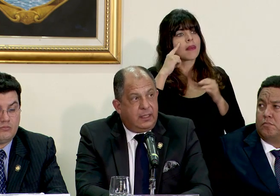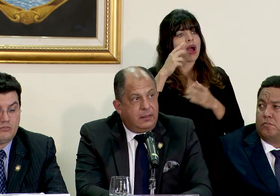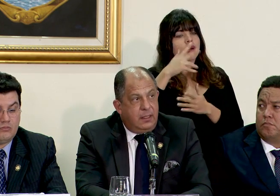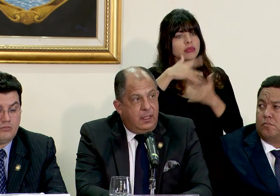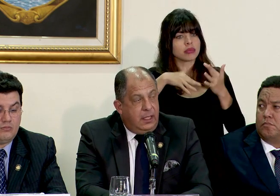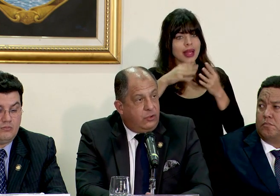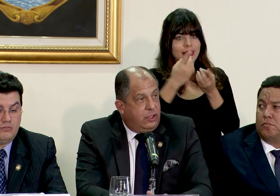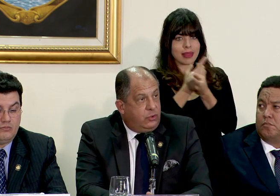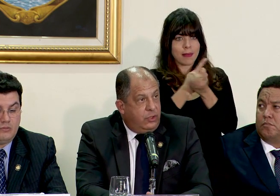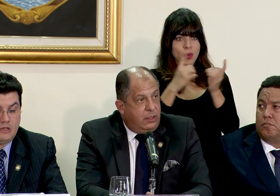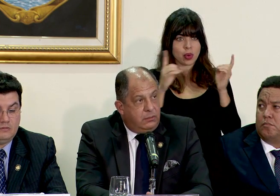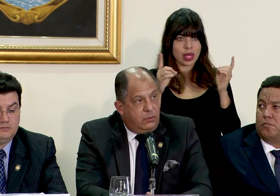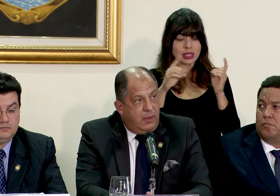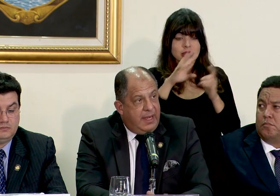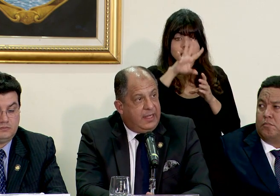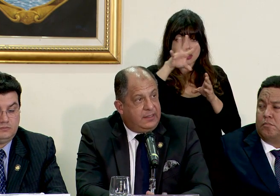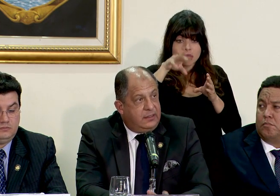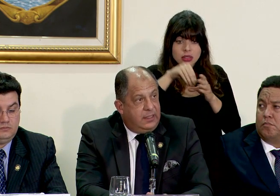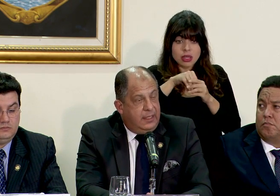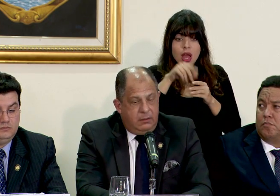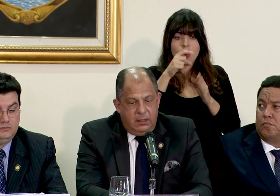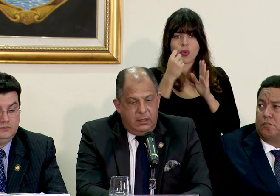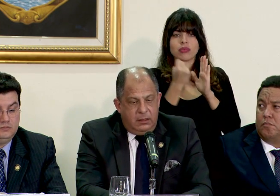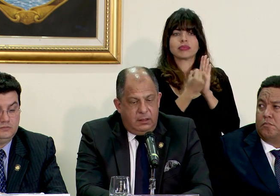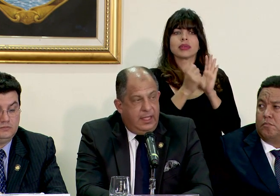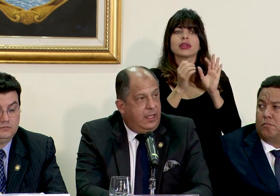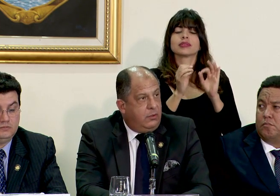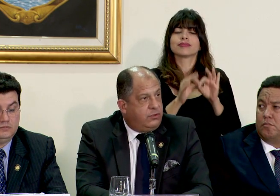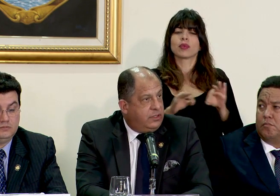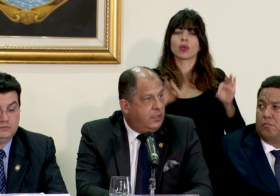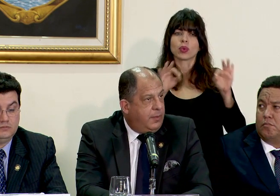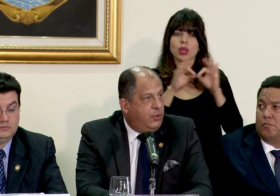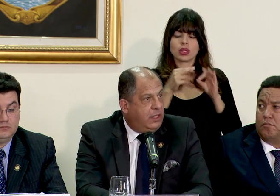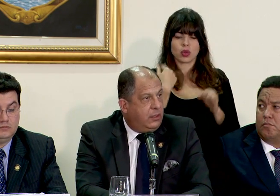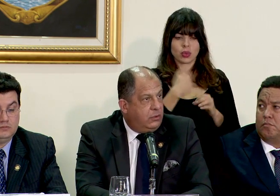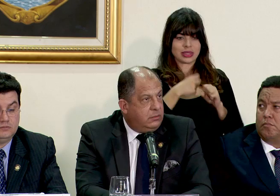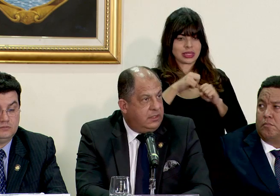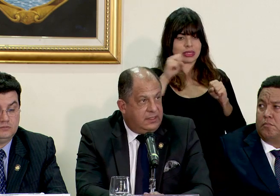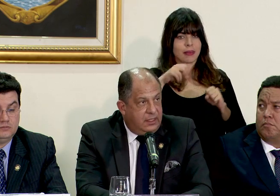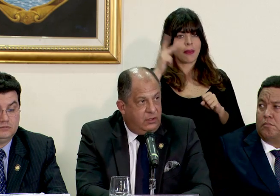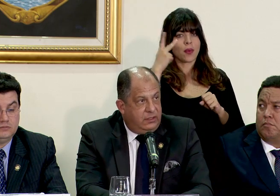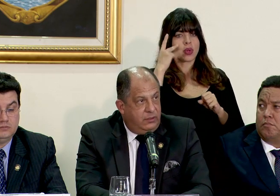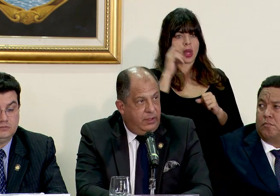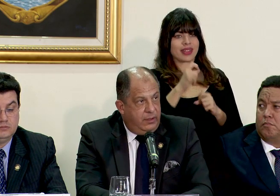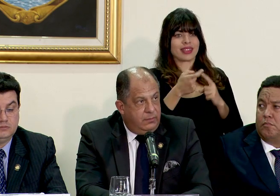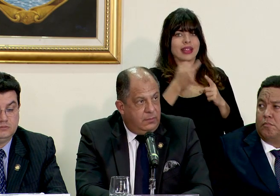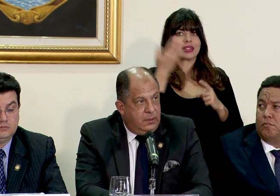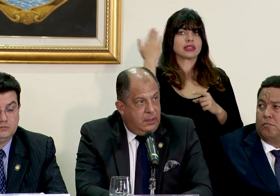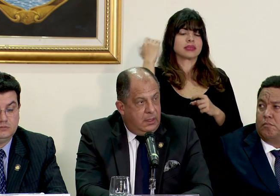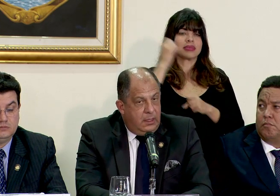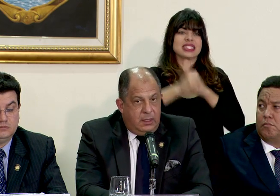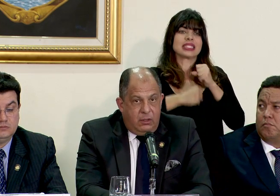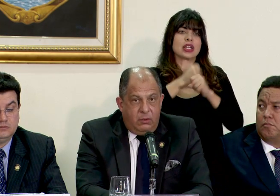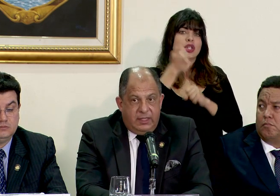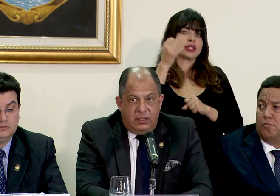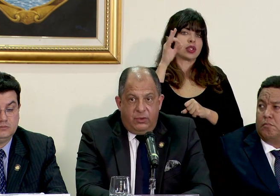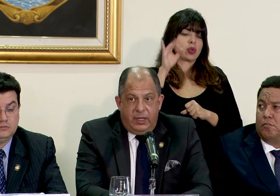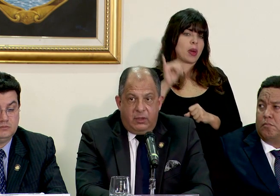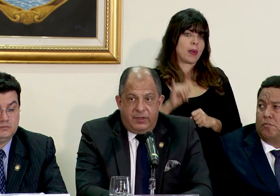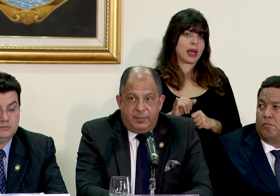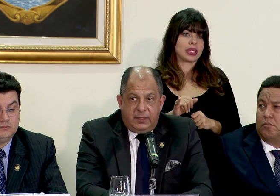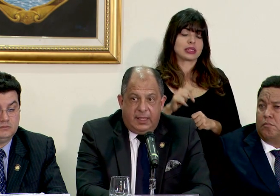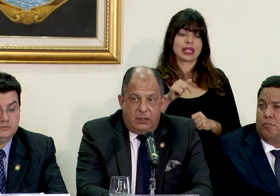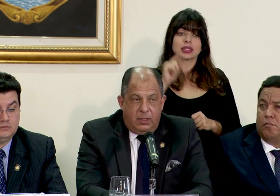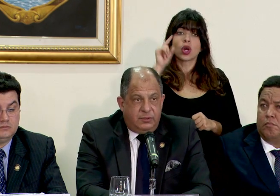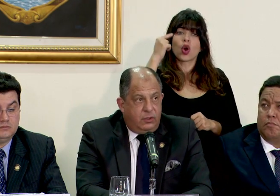democrática y constituyen una marca esencial de nuestro sistema político desde el siglo XIX este